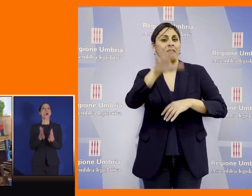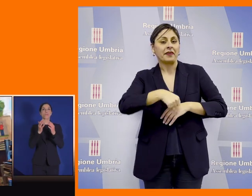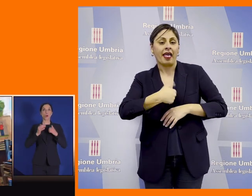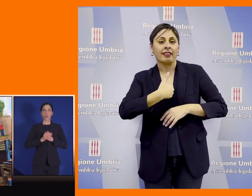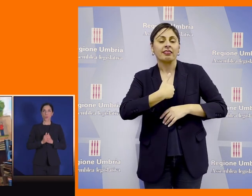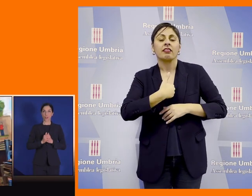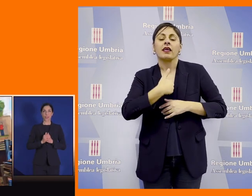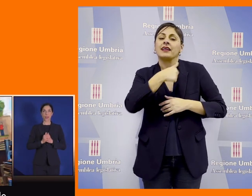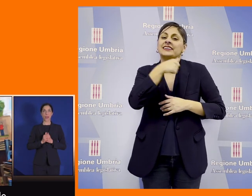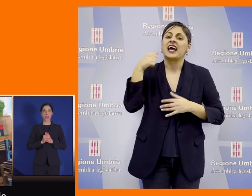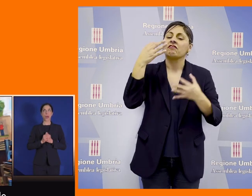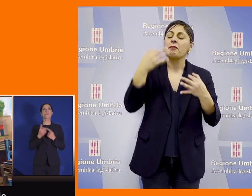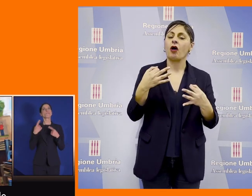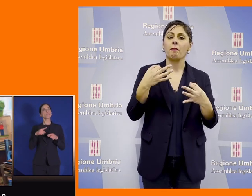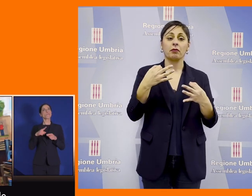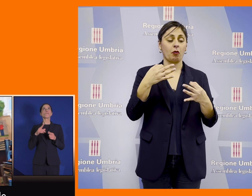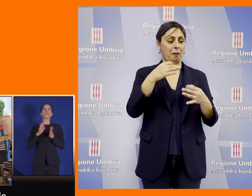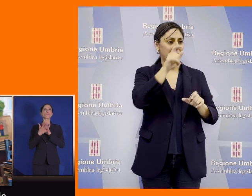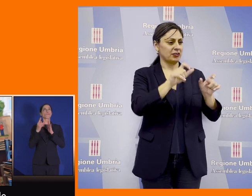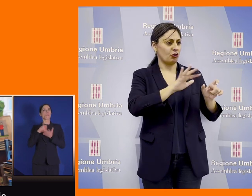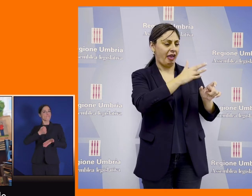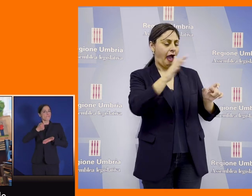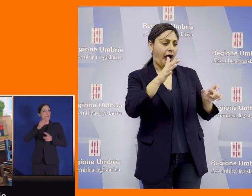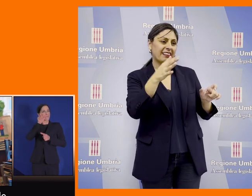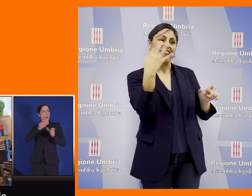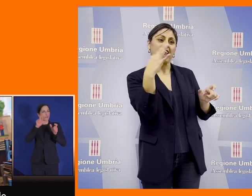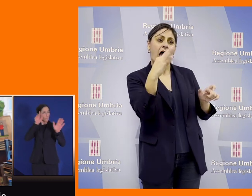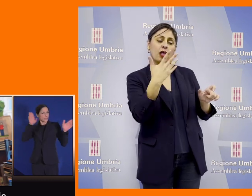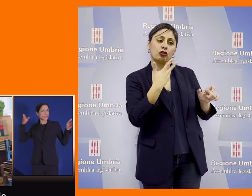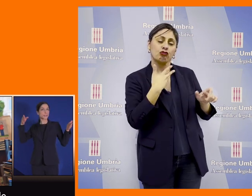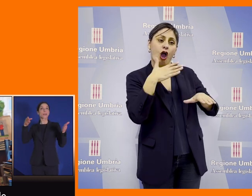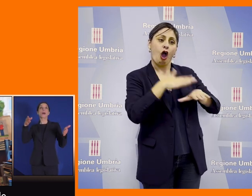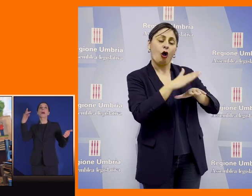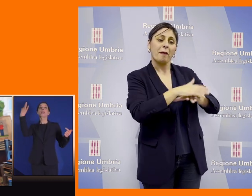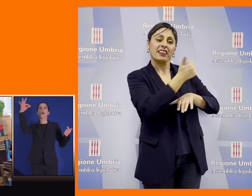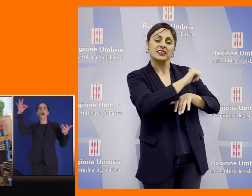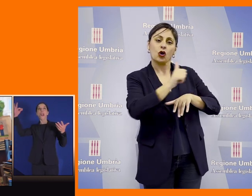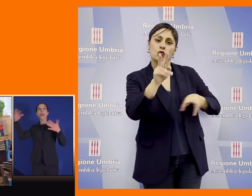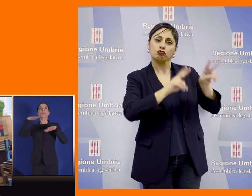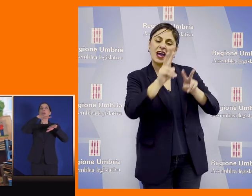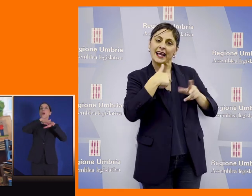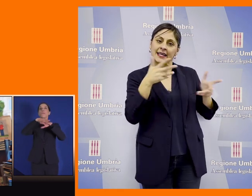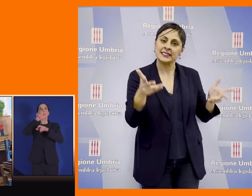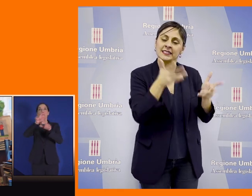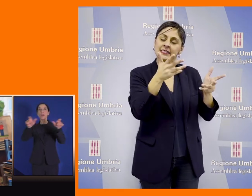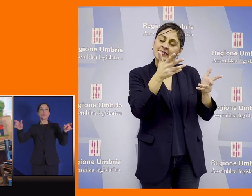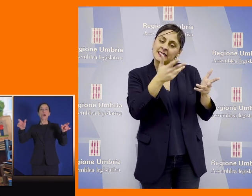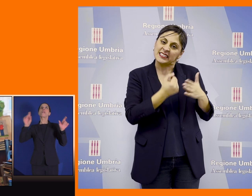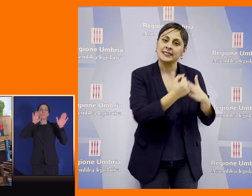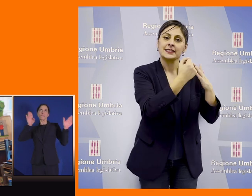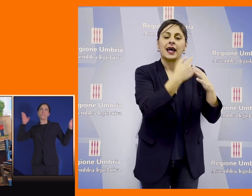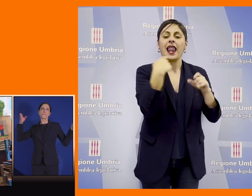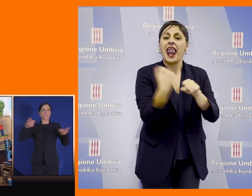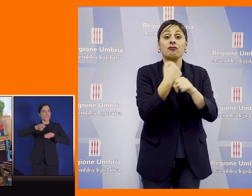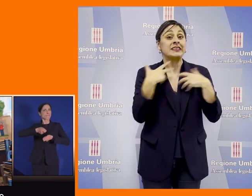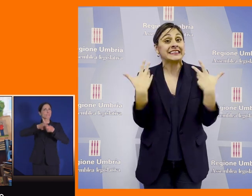per investire sugli altri investire nei talenti e nelle competenze di ogni persona e quindi